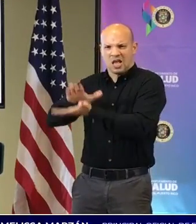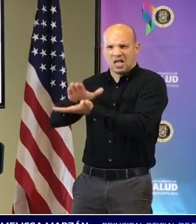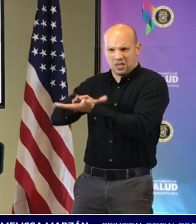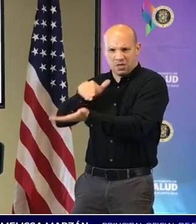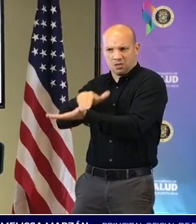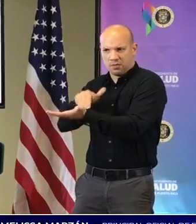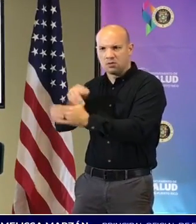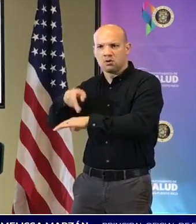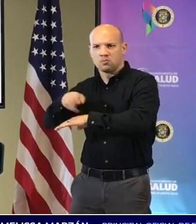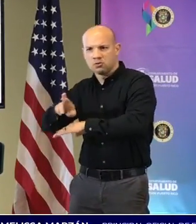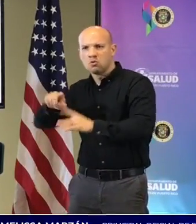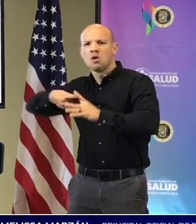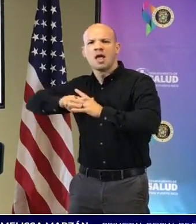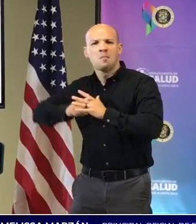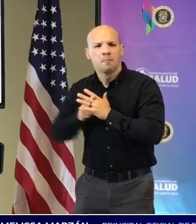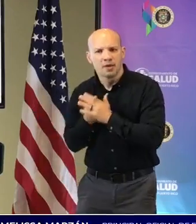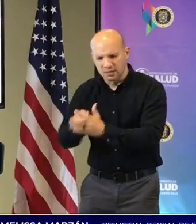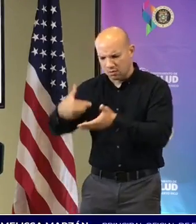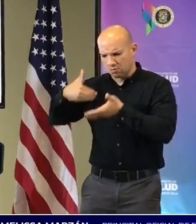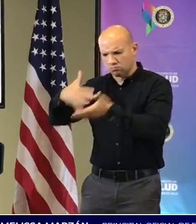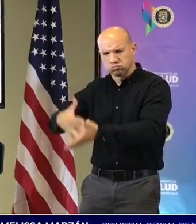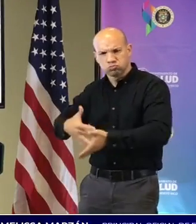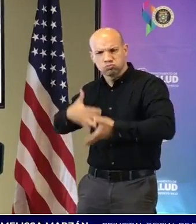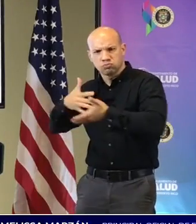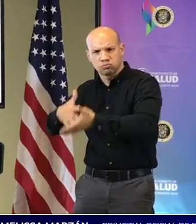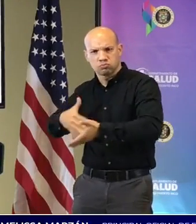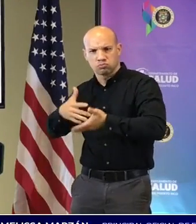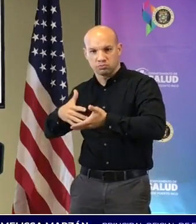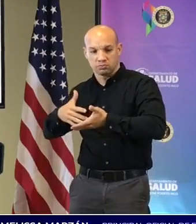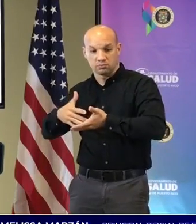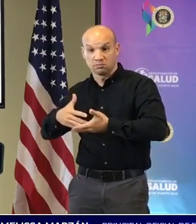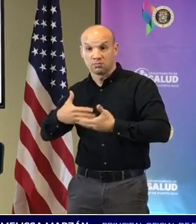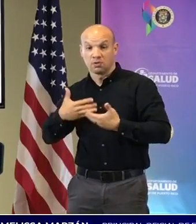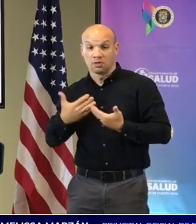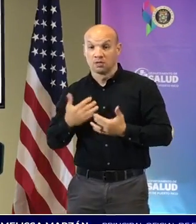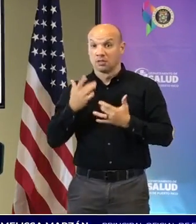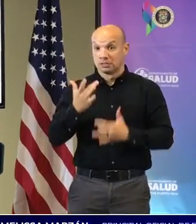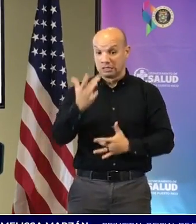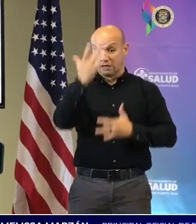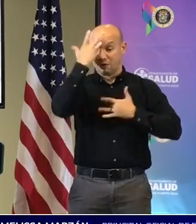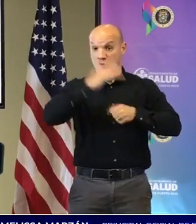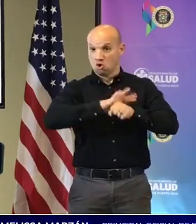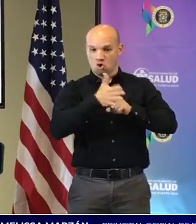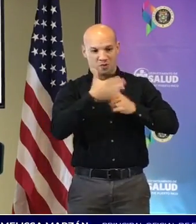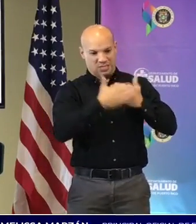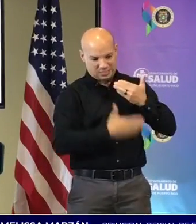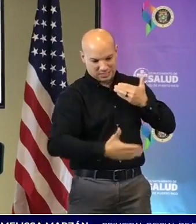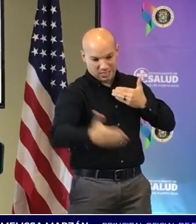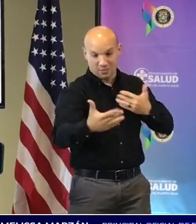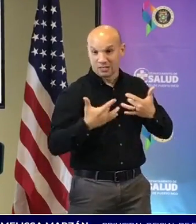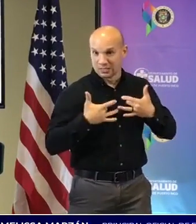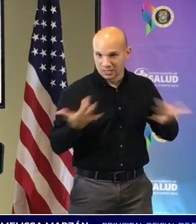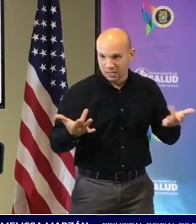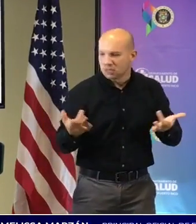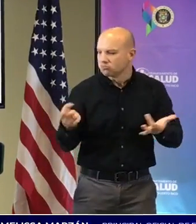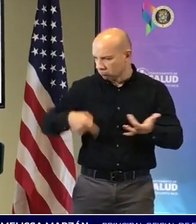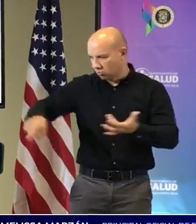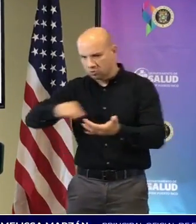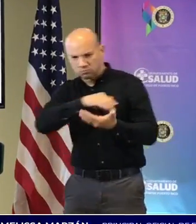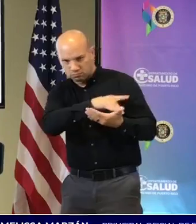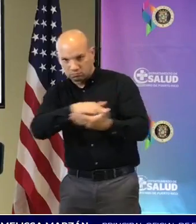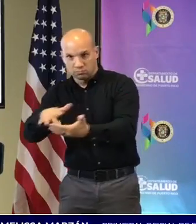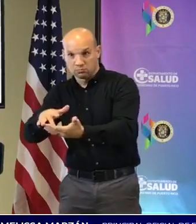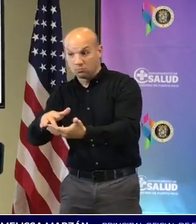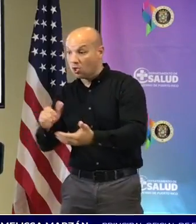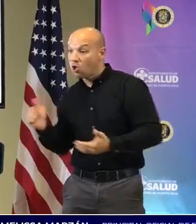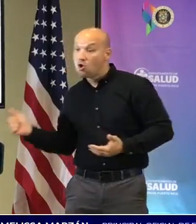desarrollar sus estudios sobre las secuelas de Long COVID. Así que bajo este pilar vamos a traer a todos los colegas